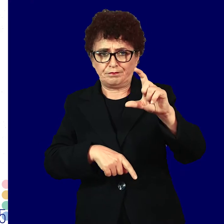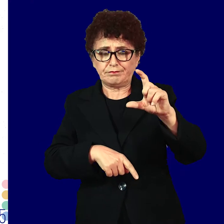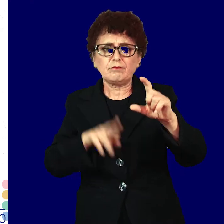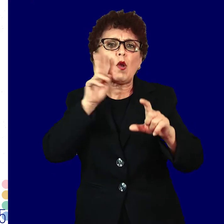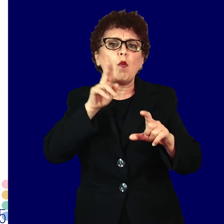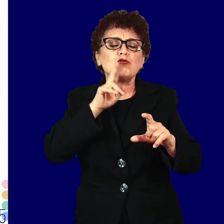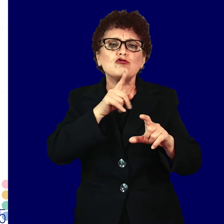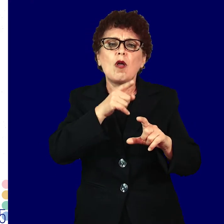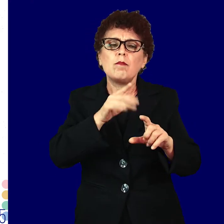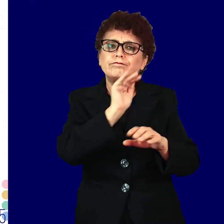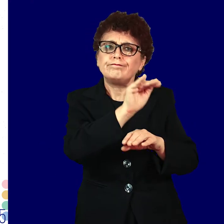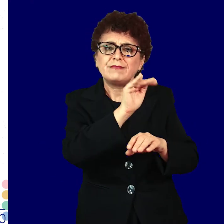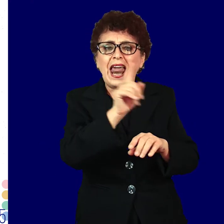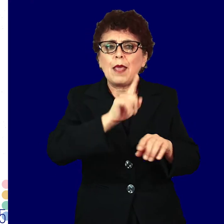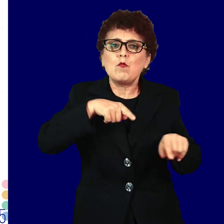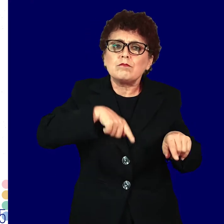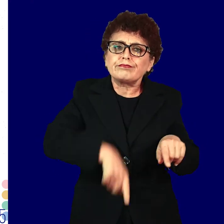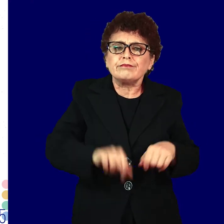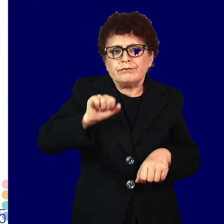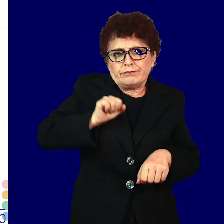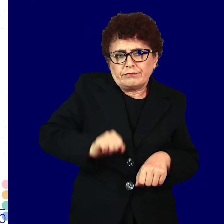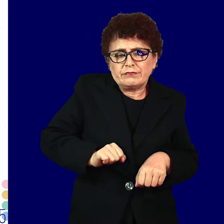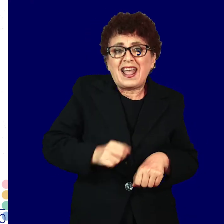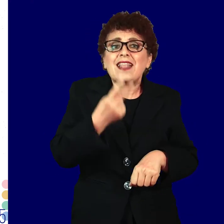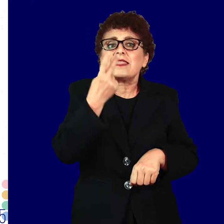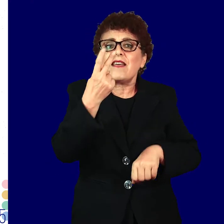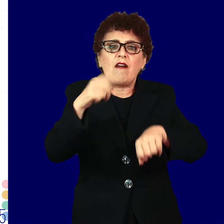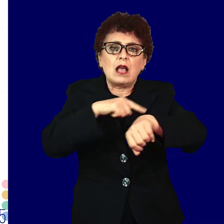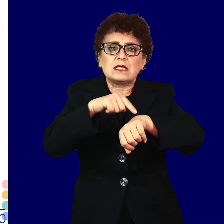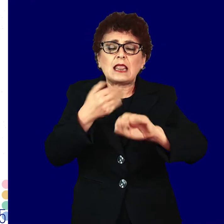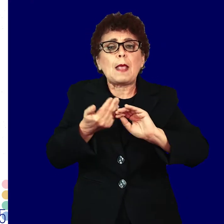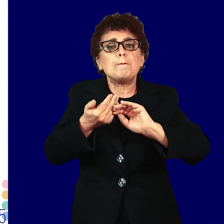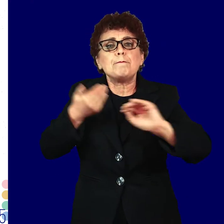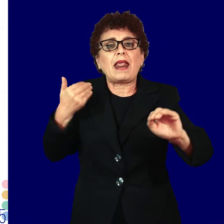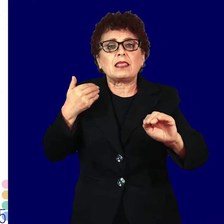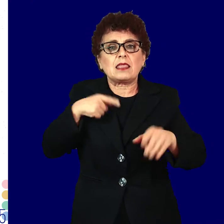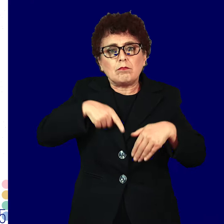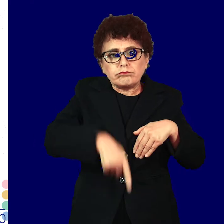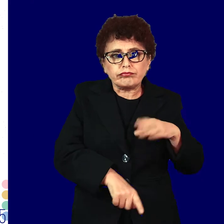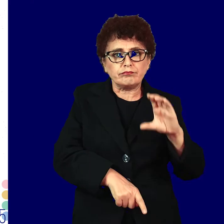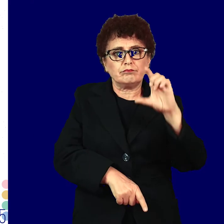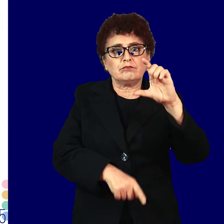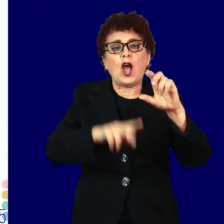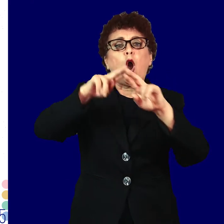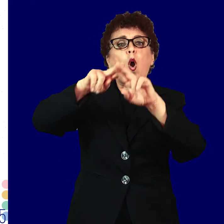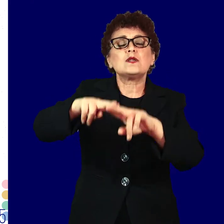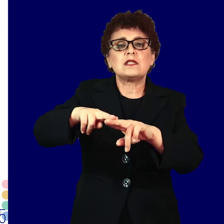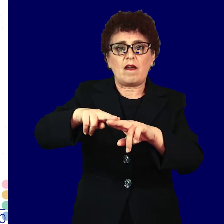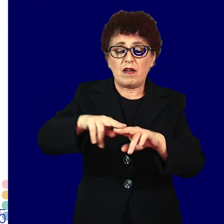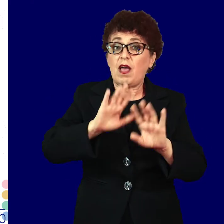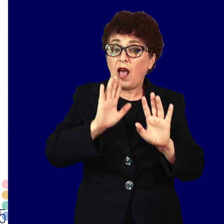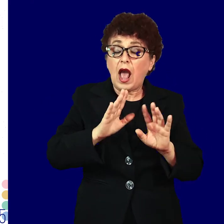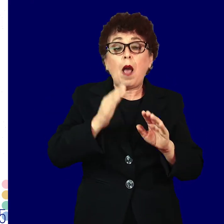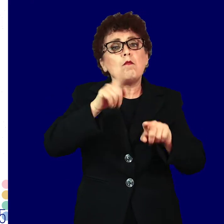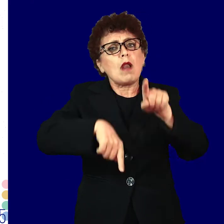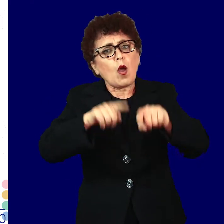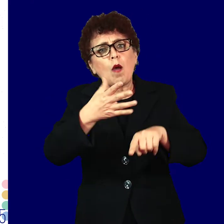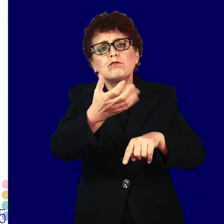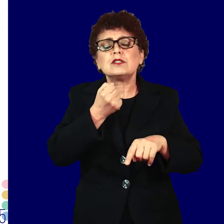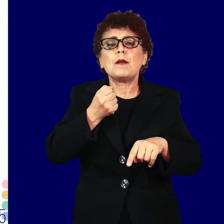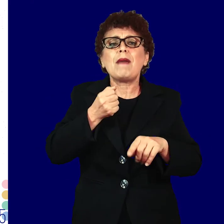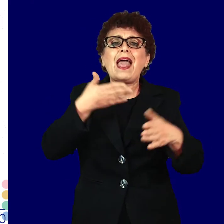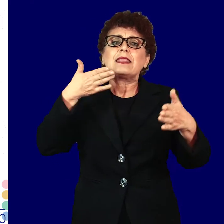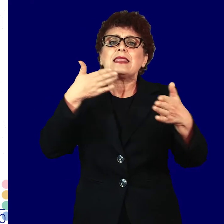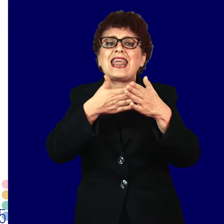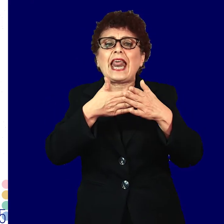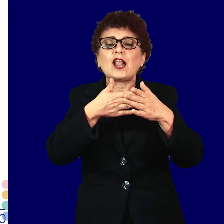се препорачува да не уринирате најмалку, два часа, пред да го оставите примерокот. Понекогаш може да се земе примерок